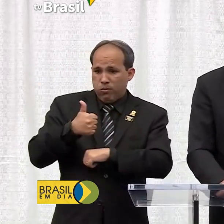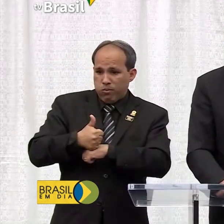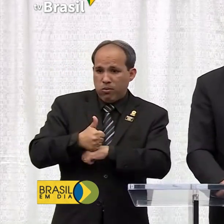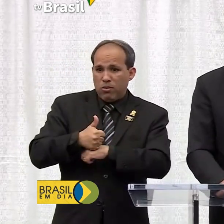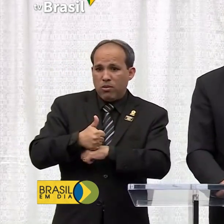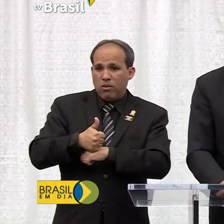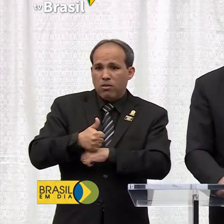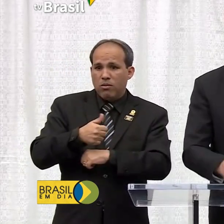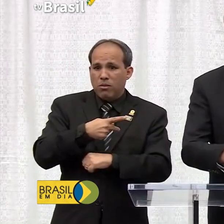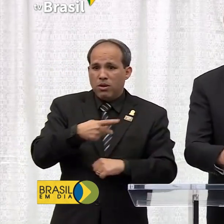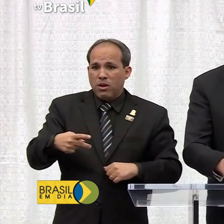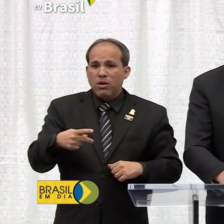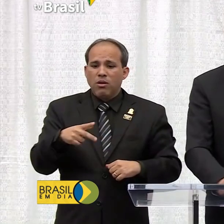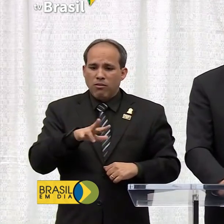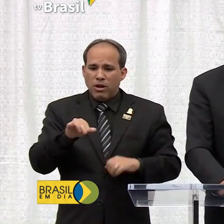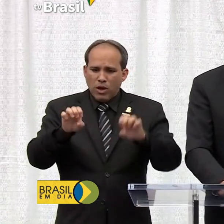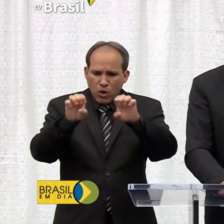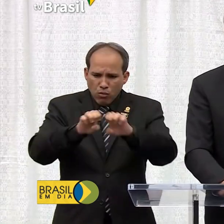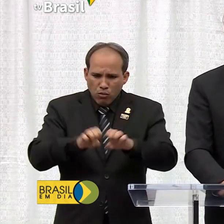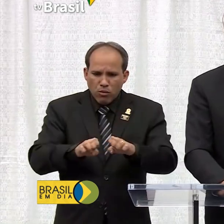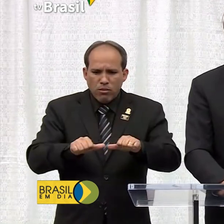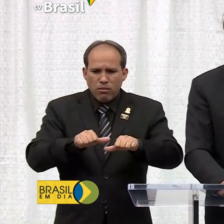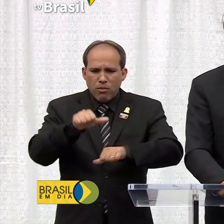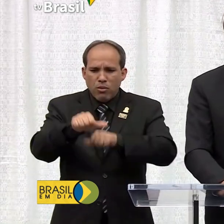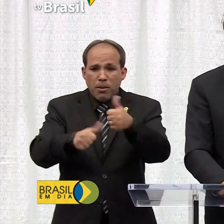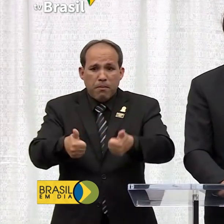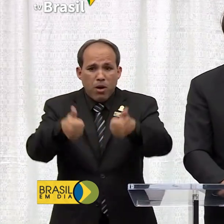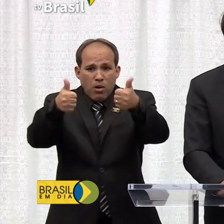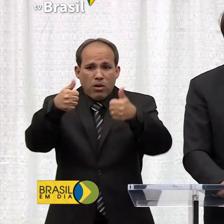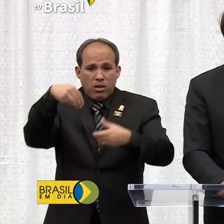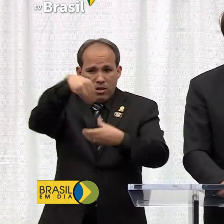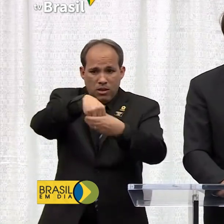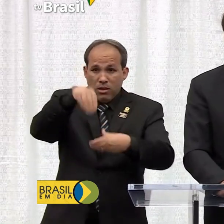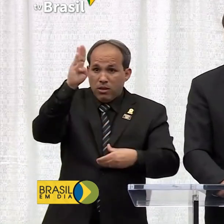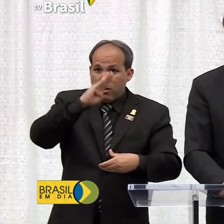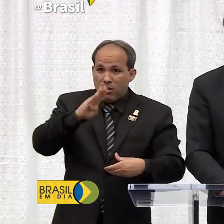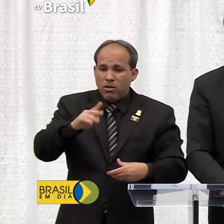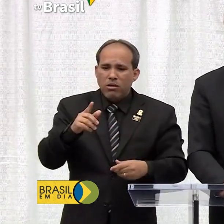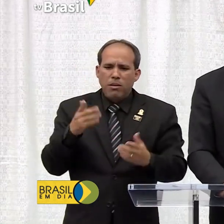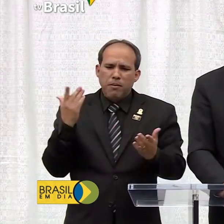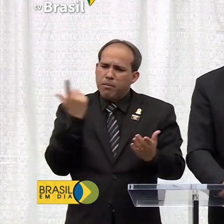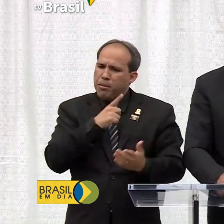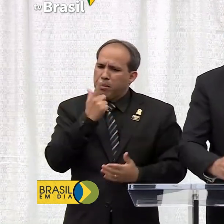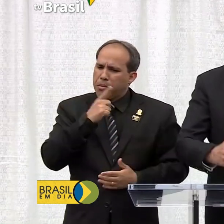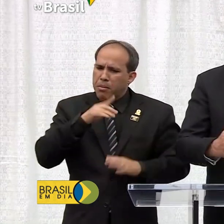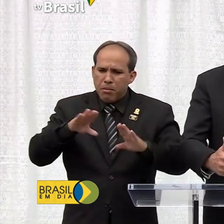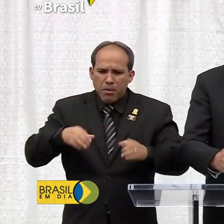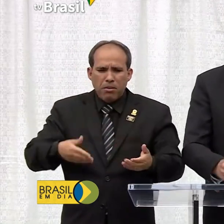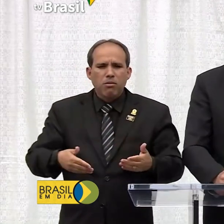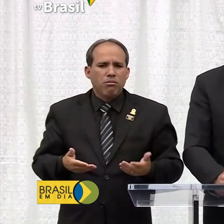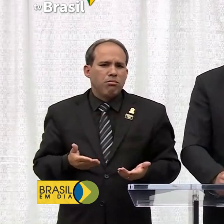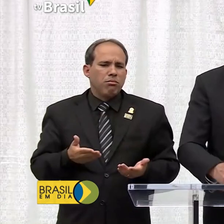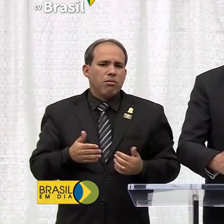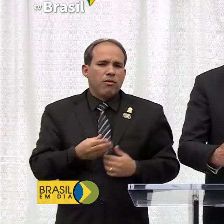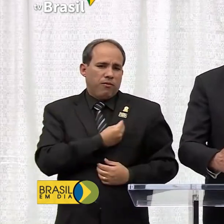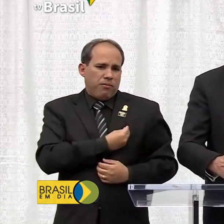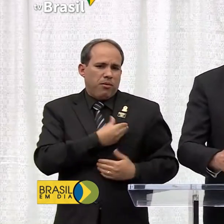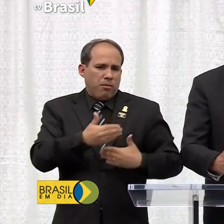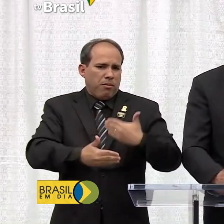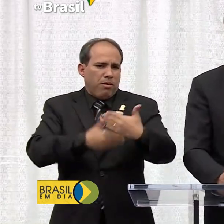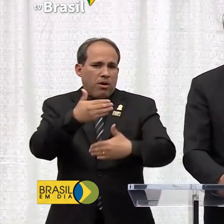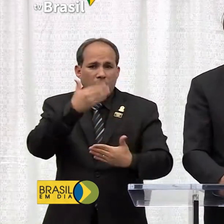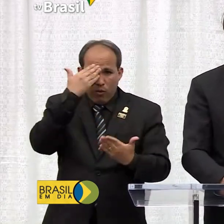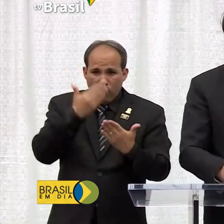de infraestrutura será realizada no Brasil e estará em pleno funcionamento. Então, a gente acredita no Brasil, as